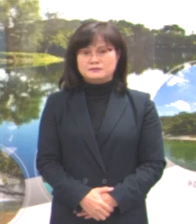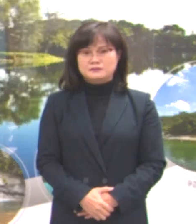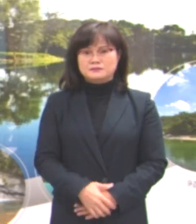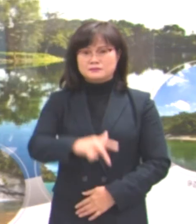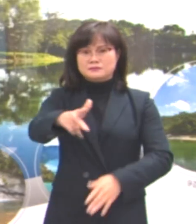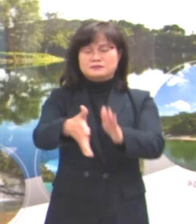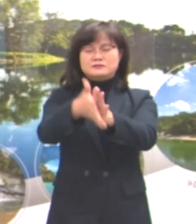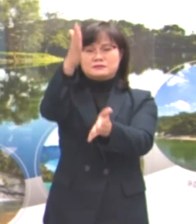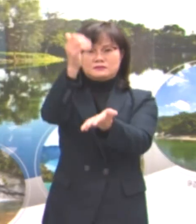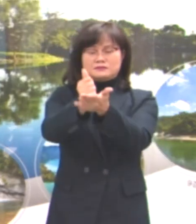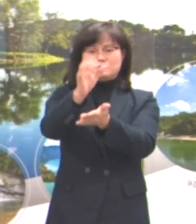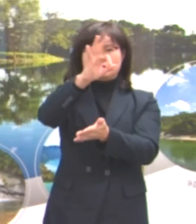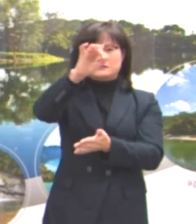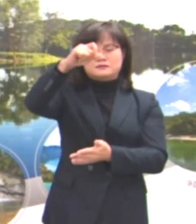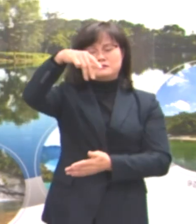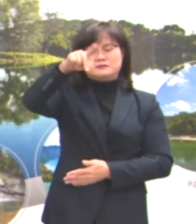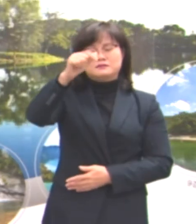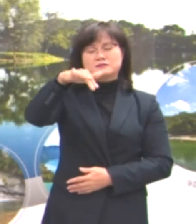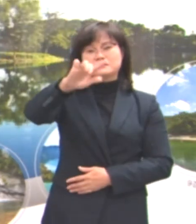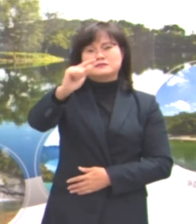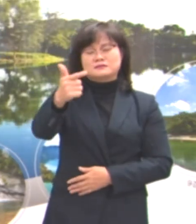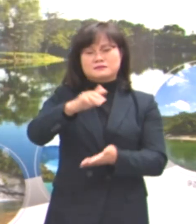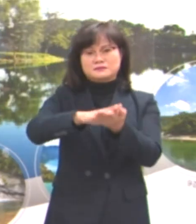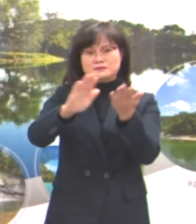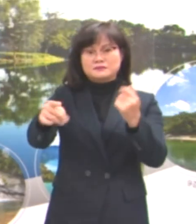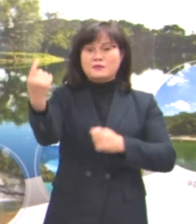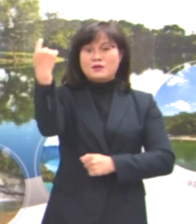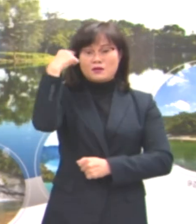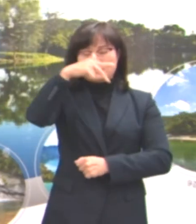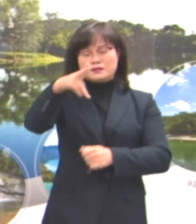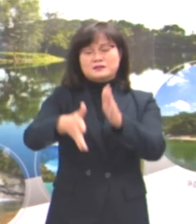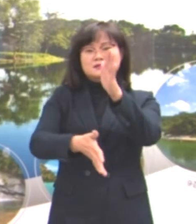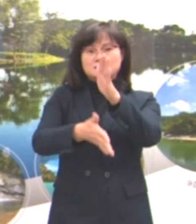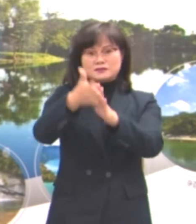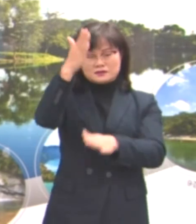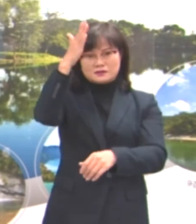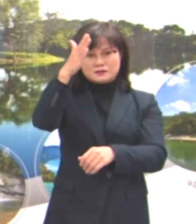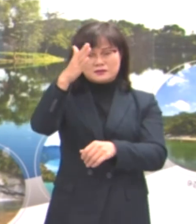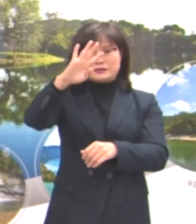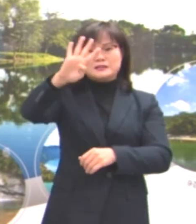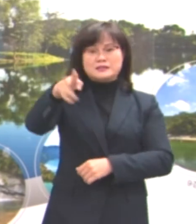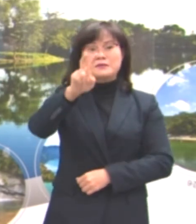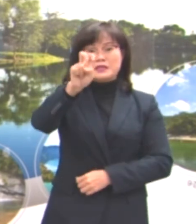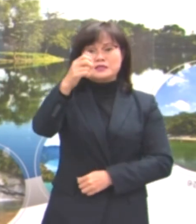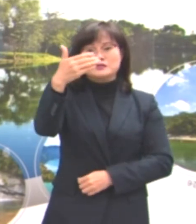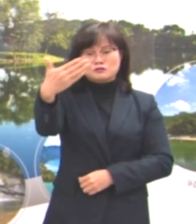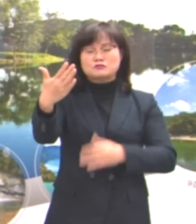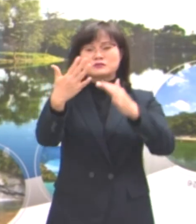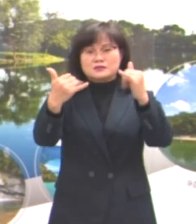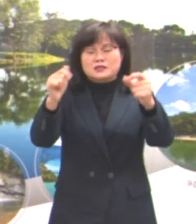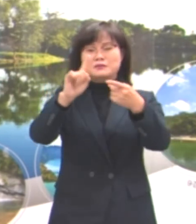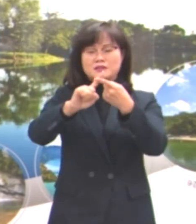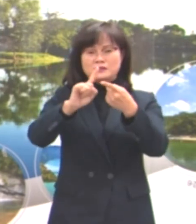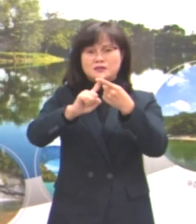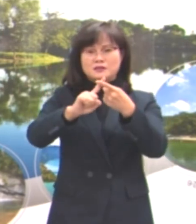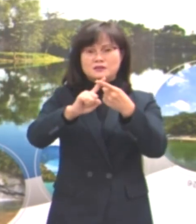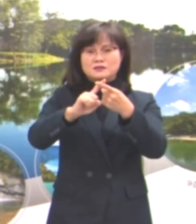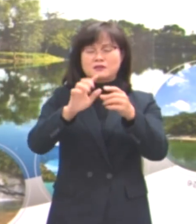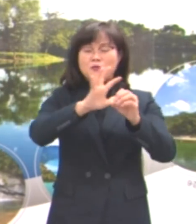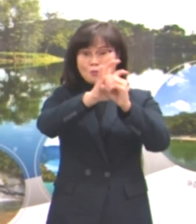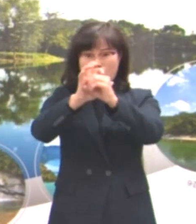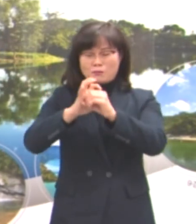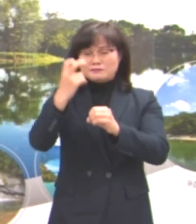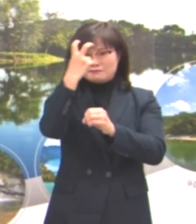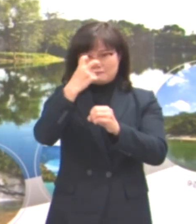제천시장 이상천입니다. 어제 제천시는 429명에 대하여 코로나19 검사를